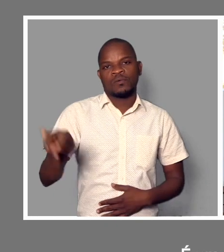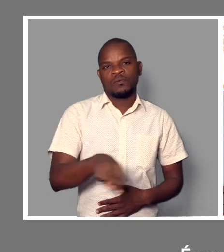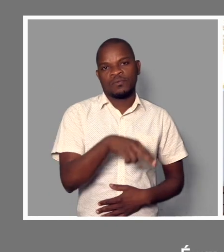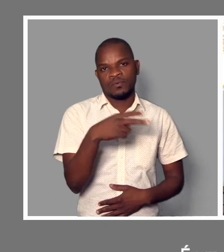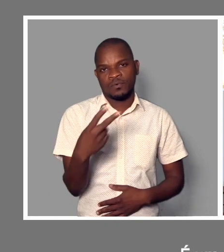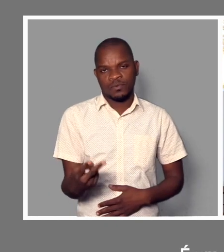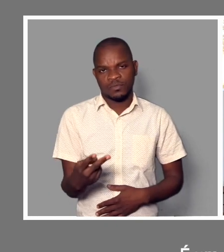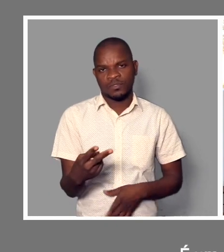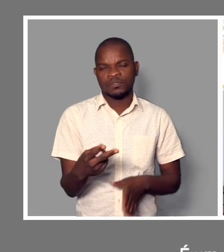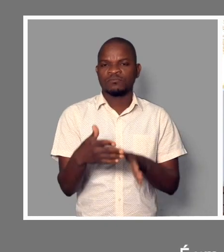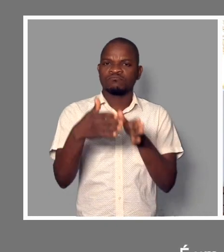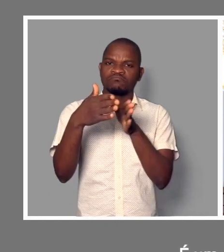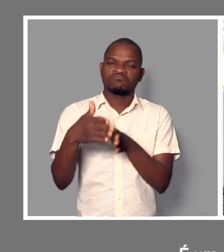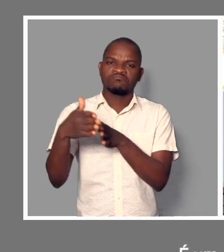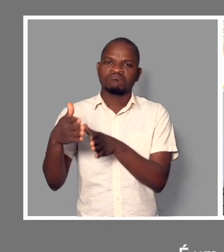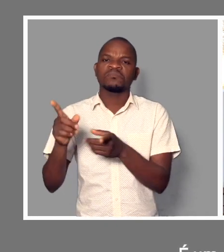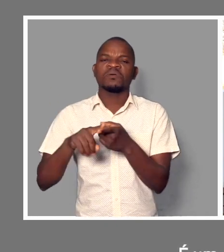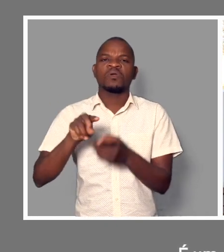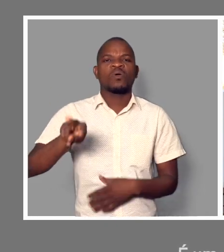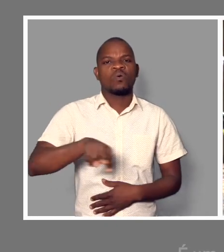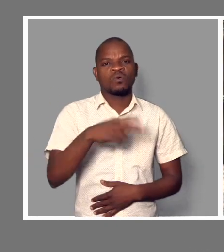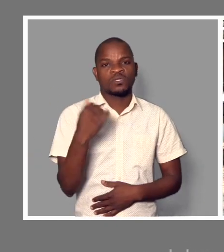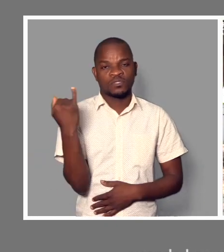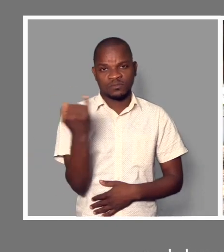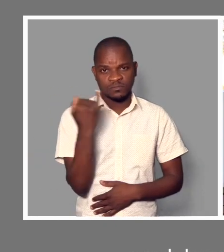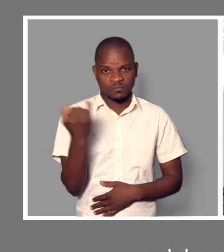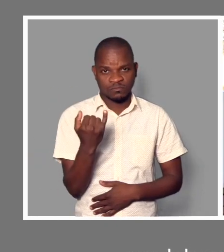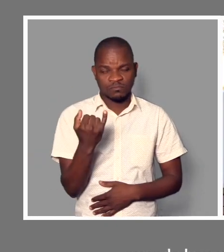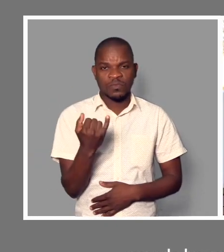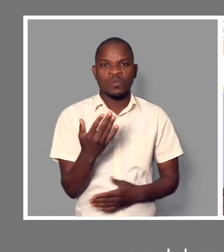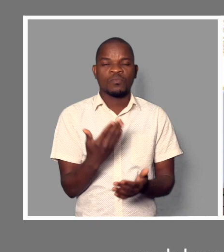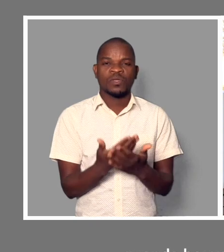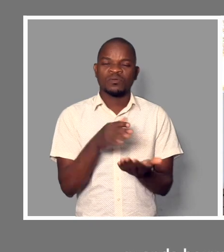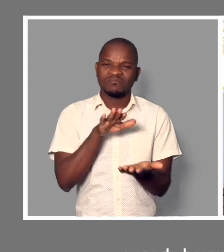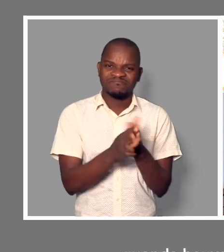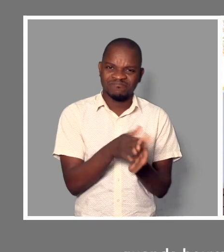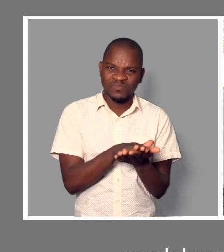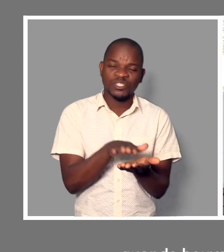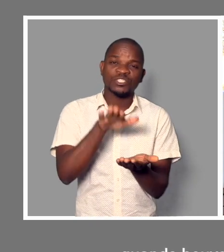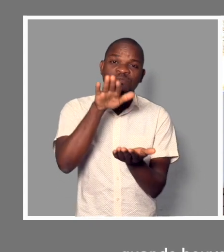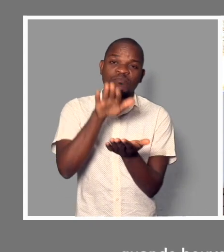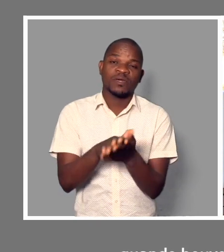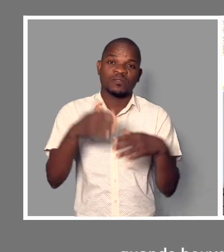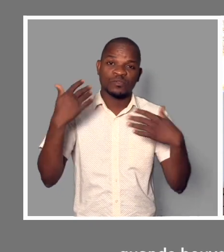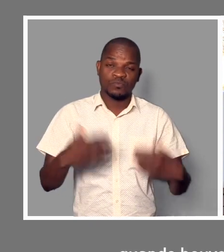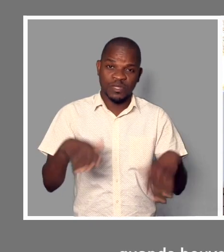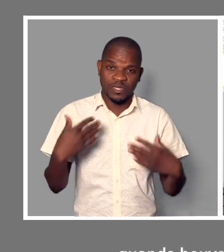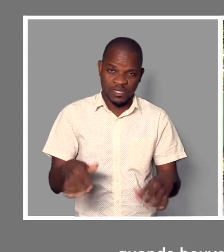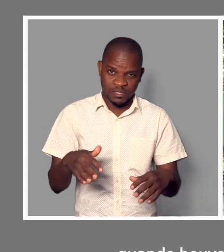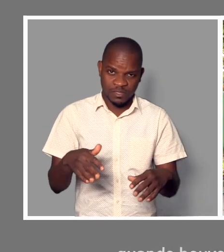a nível do país quando há esta necessidade de criar esse parque e olhar também as crianças com deficiência.